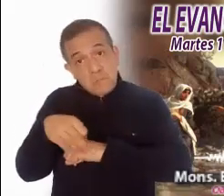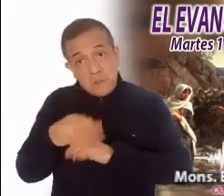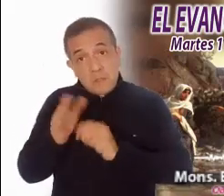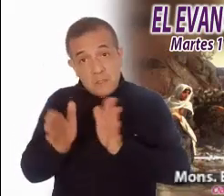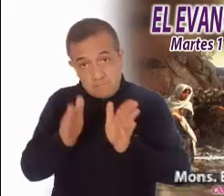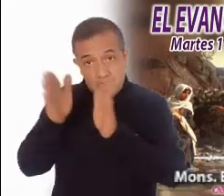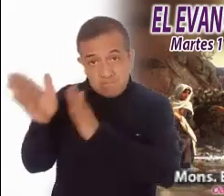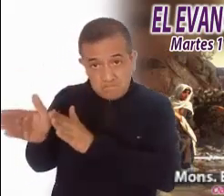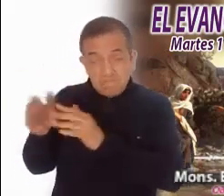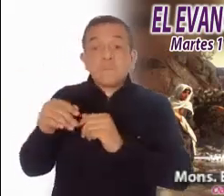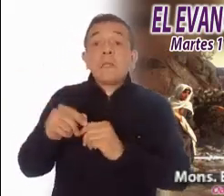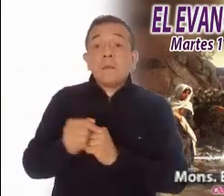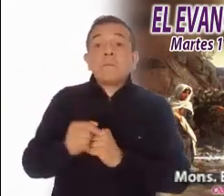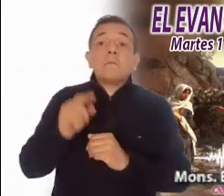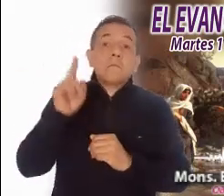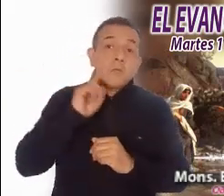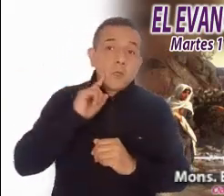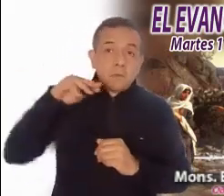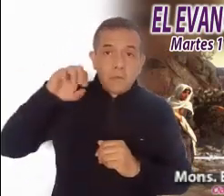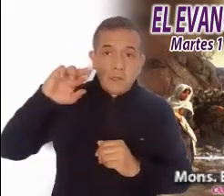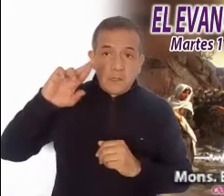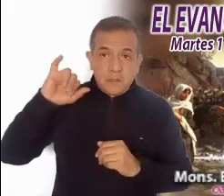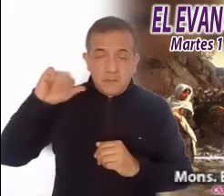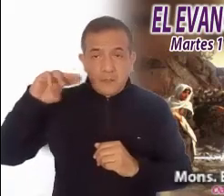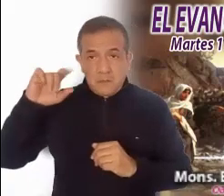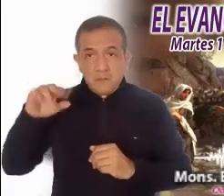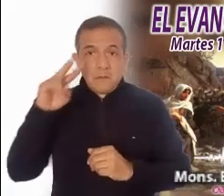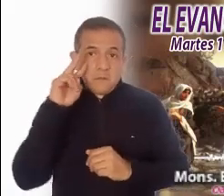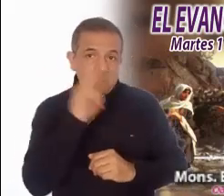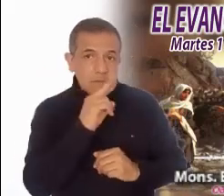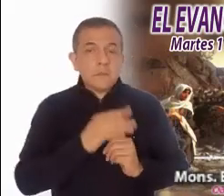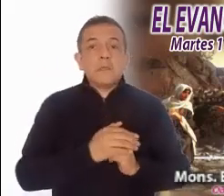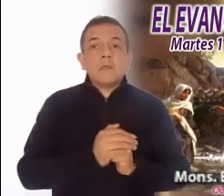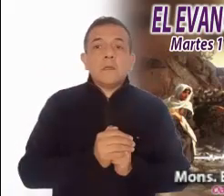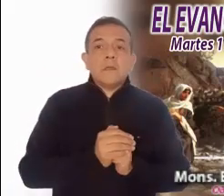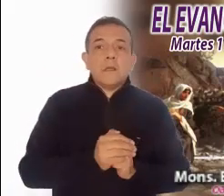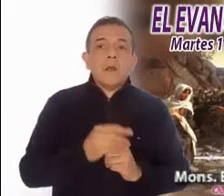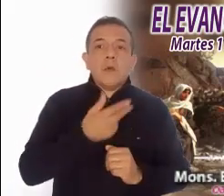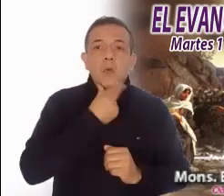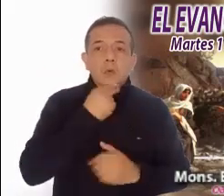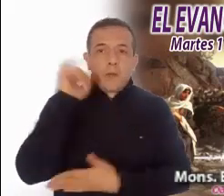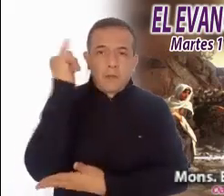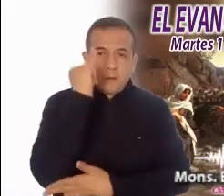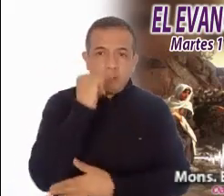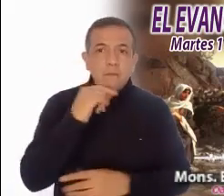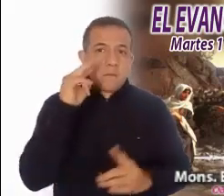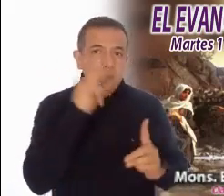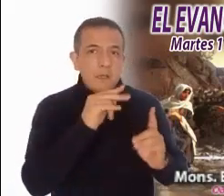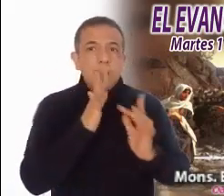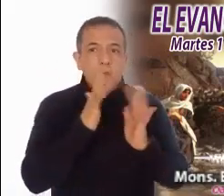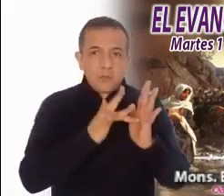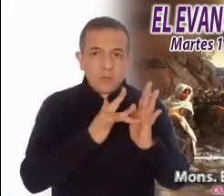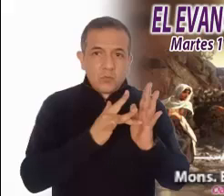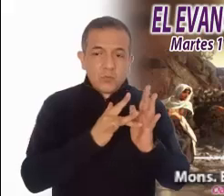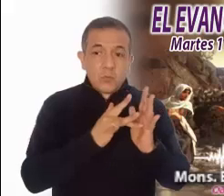Magdalena descubre en el jardinero al Señor resucitado. Las apariciones de Jesús transforman la vida